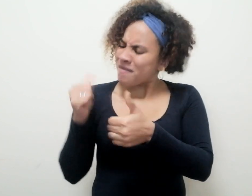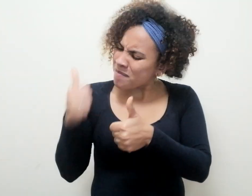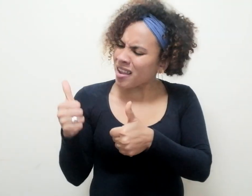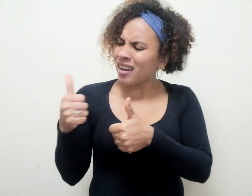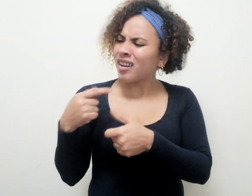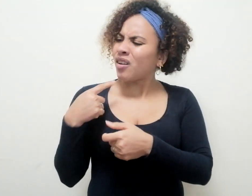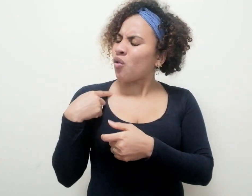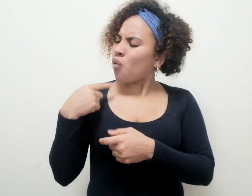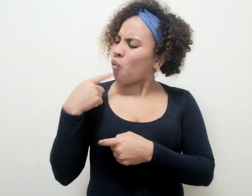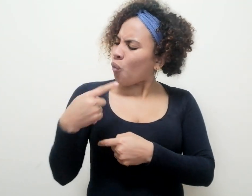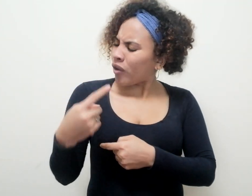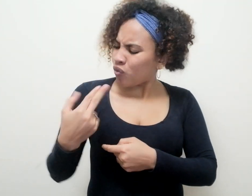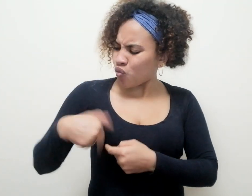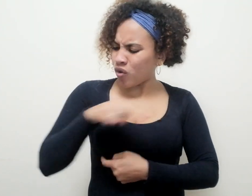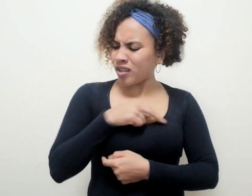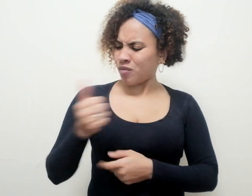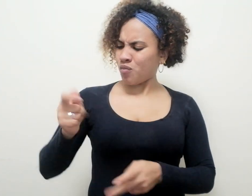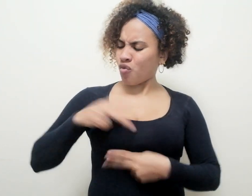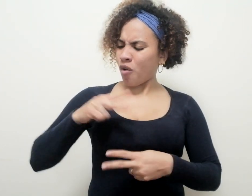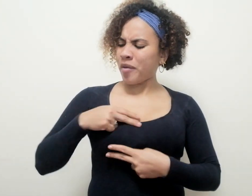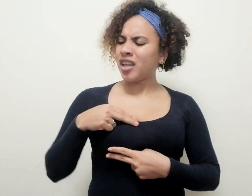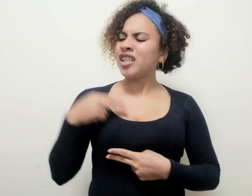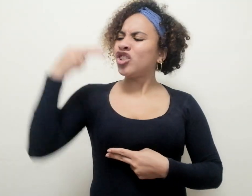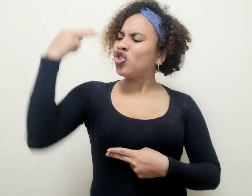de nuestras propias historias nacionales del horror.